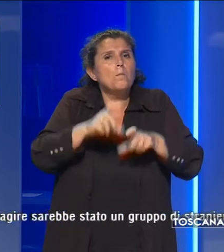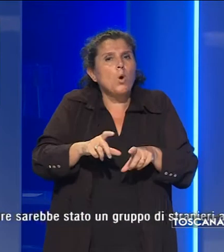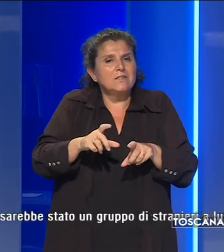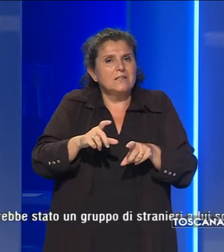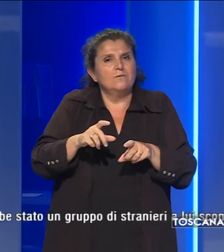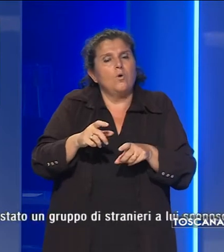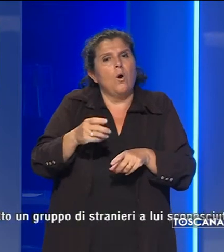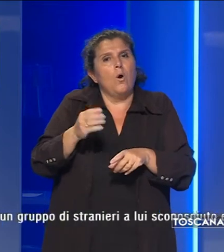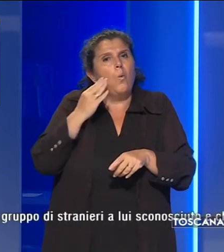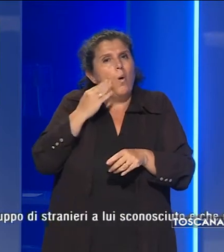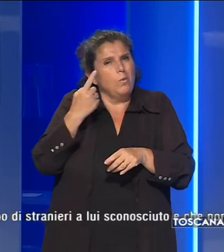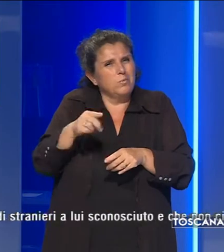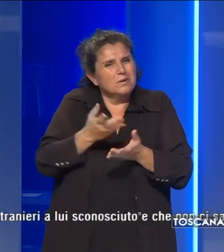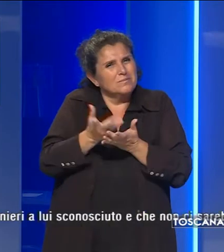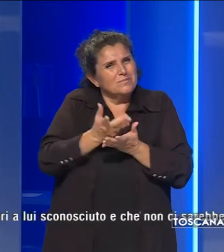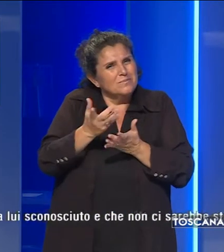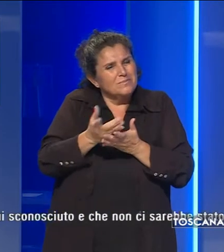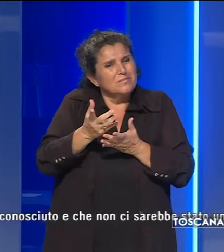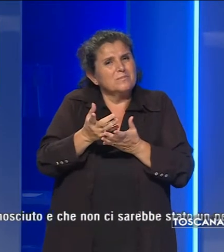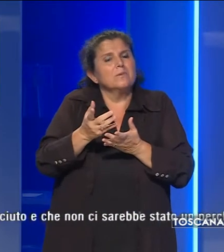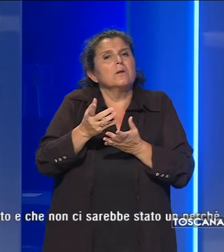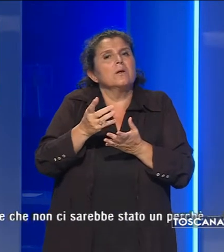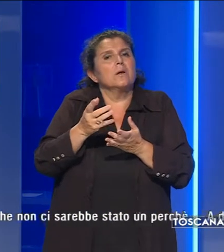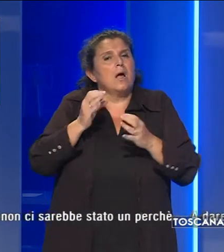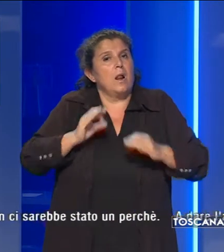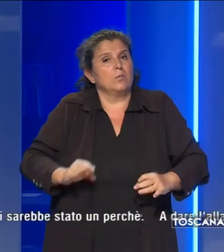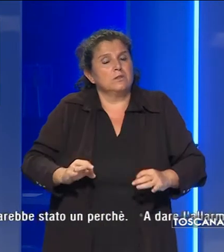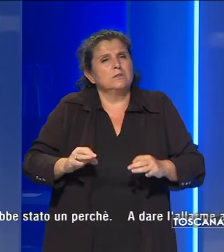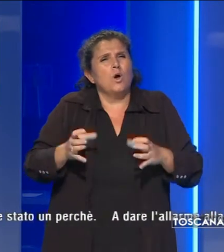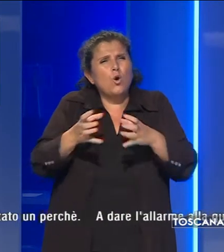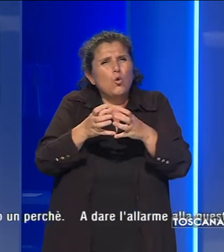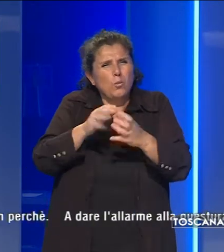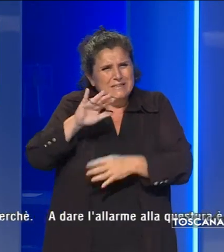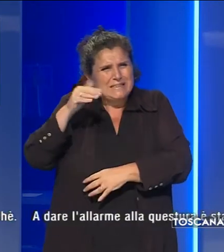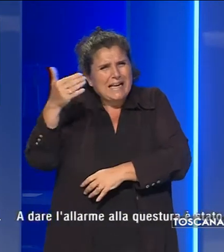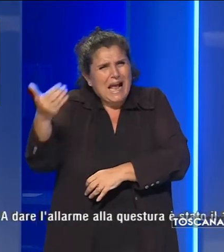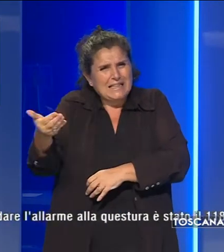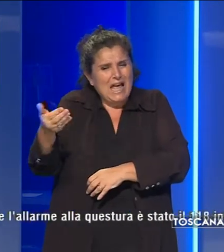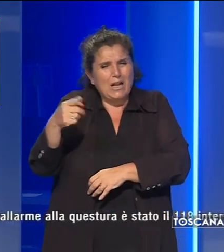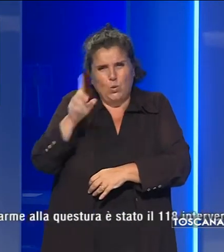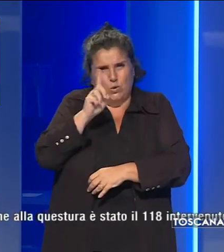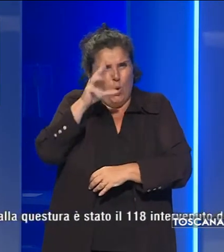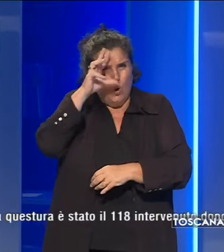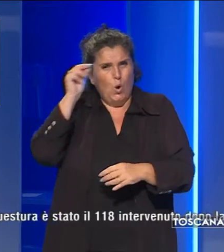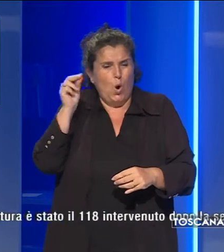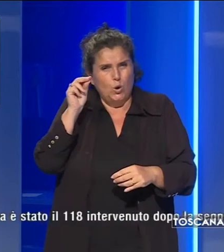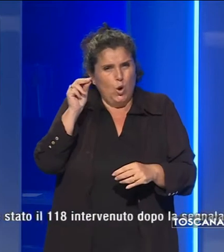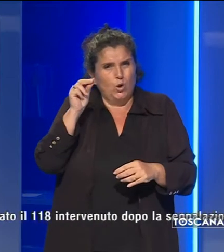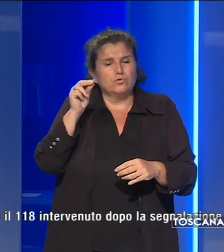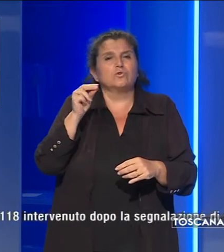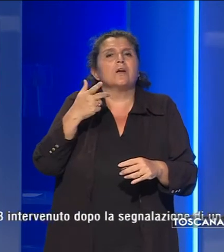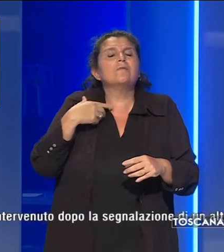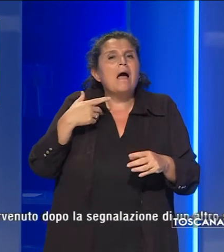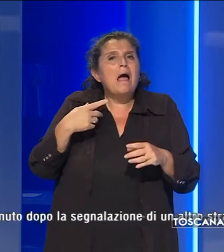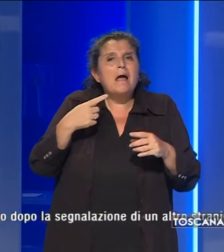vittima ha riferito alla polizia che ad agire sarebbe stato un gruppo di stranieri a lui sconosciuto e che non ci